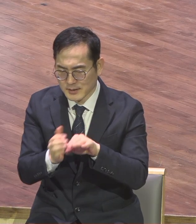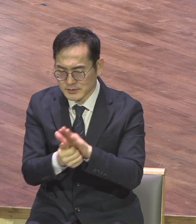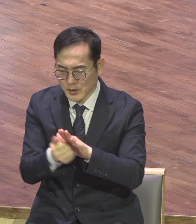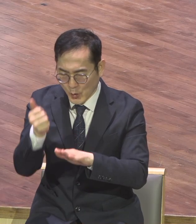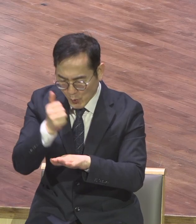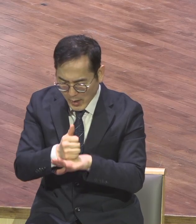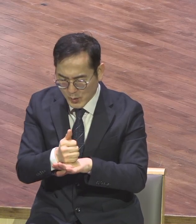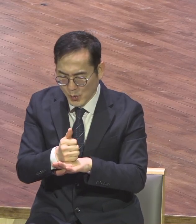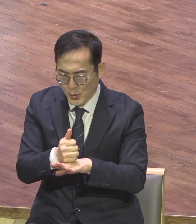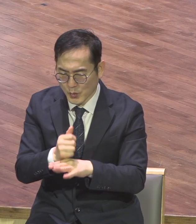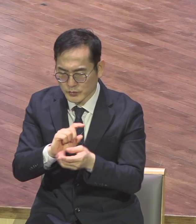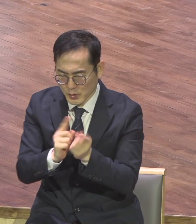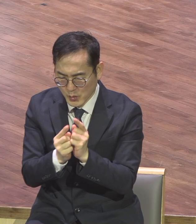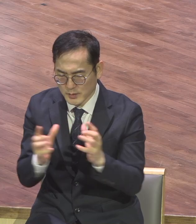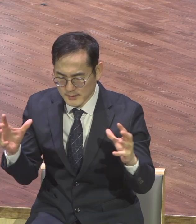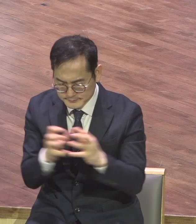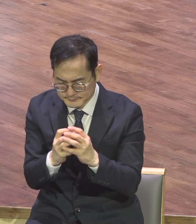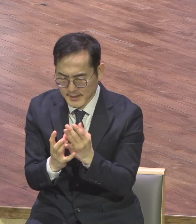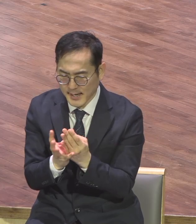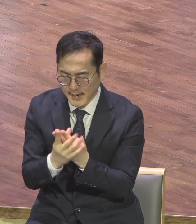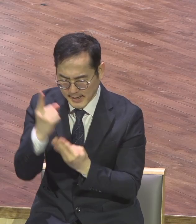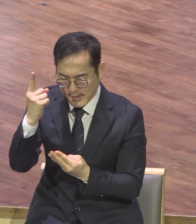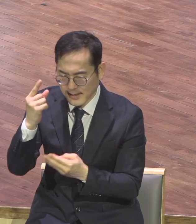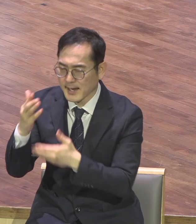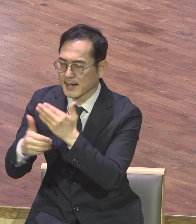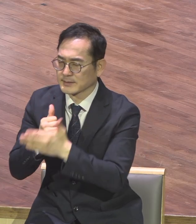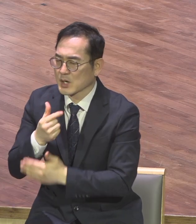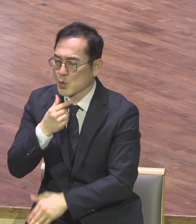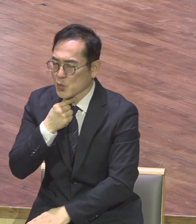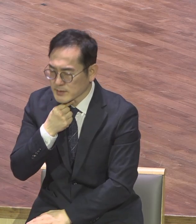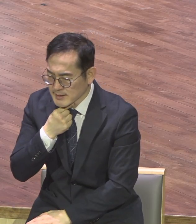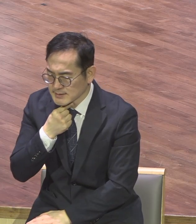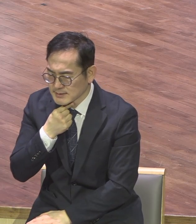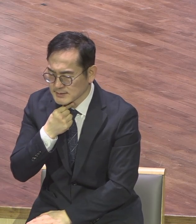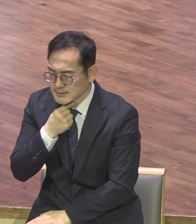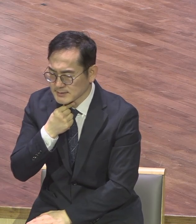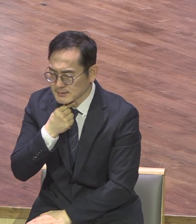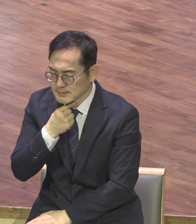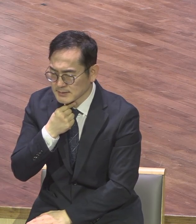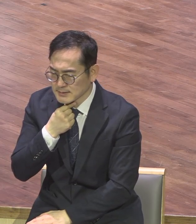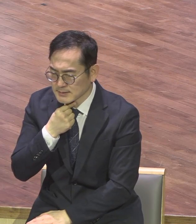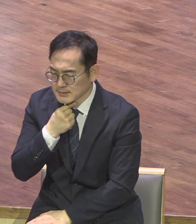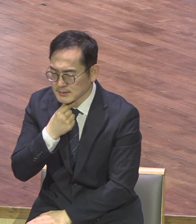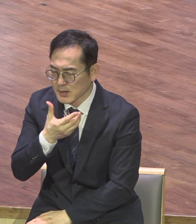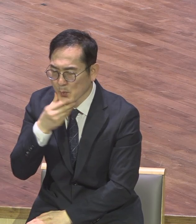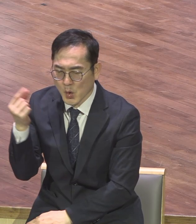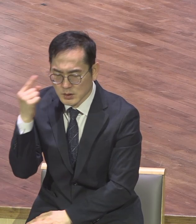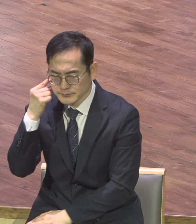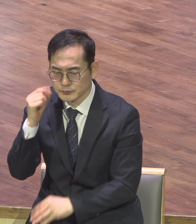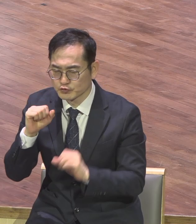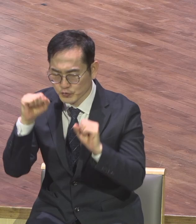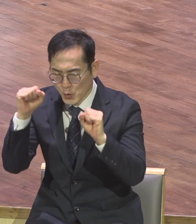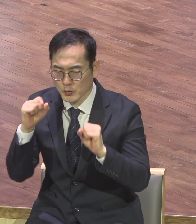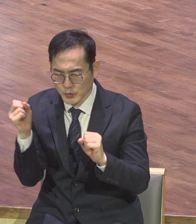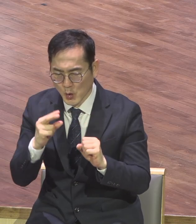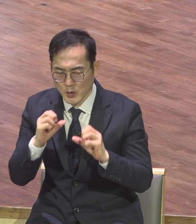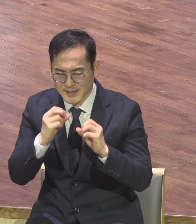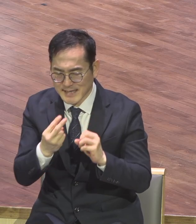하나 되며 하나님께서 소원하시는 이 주님의 복음운동 생명운동에 앞장설 수 있는 건강한 자들이